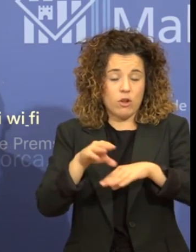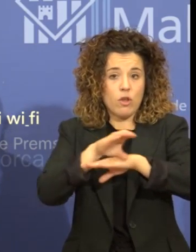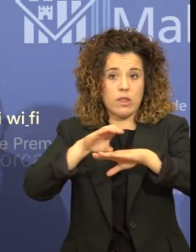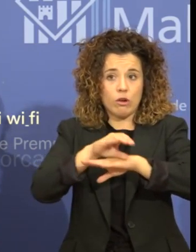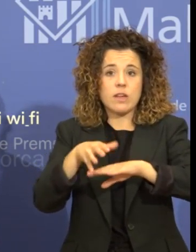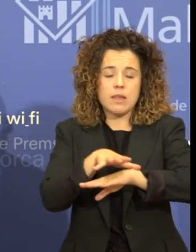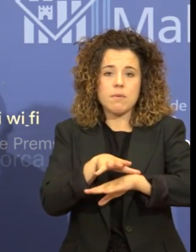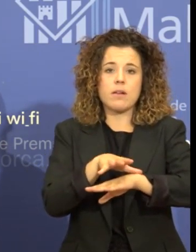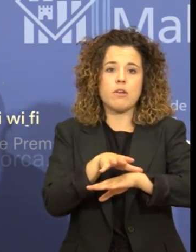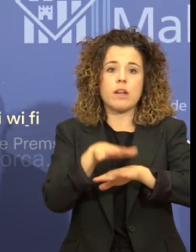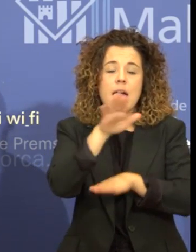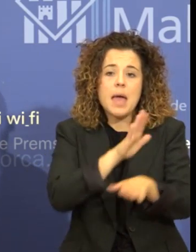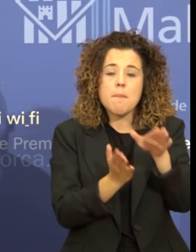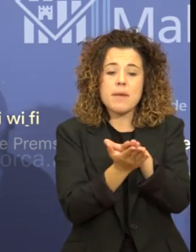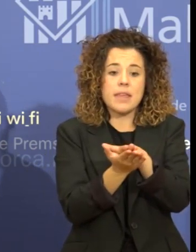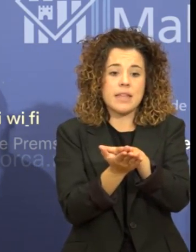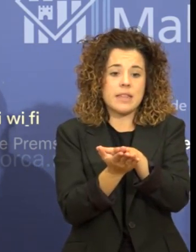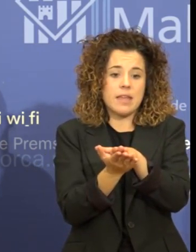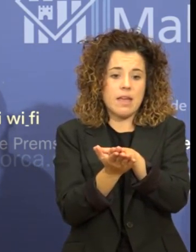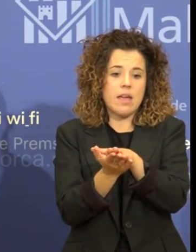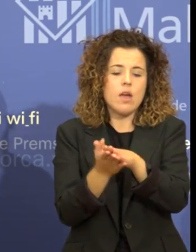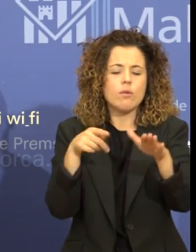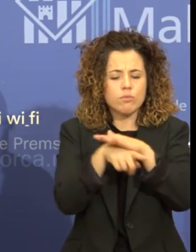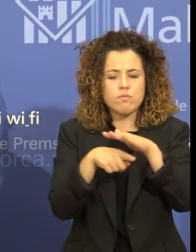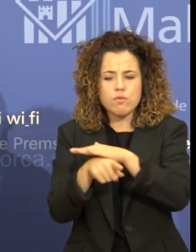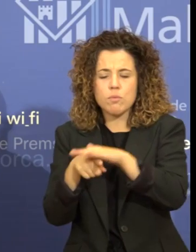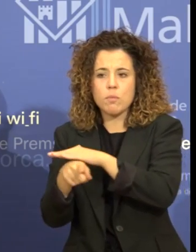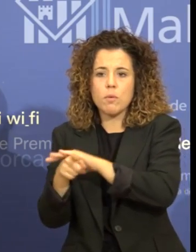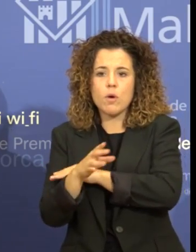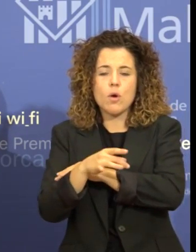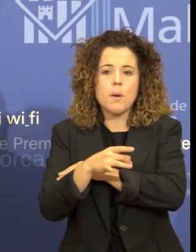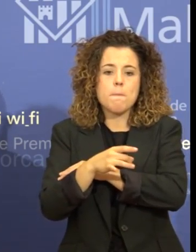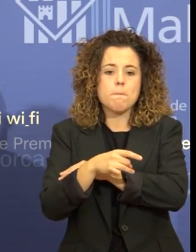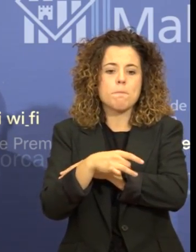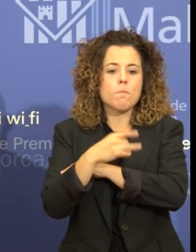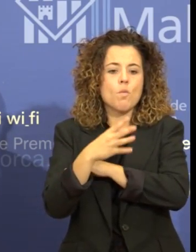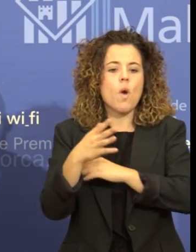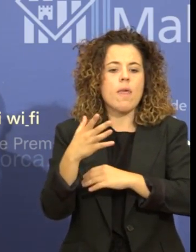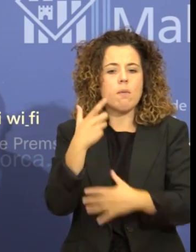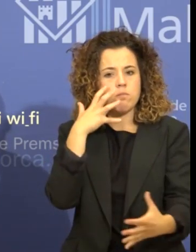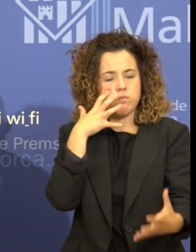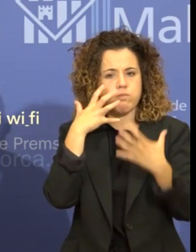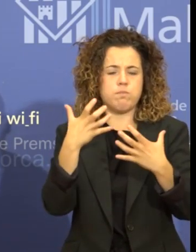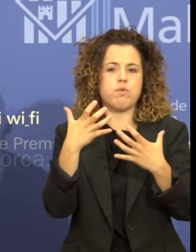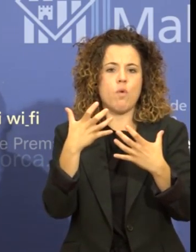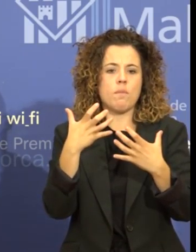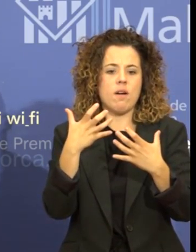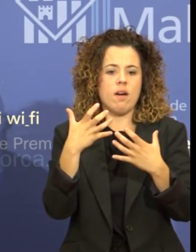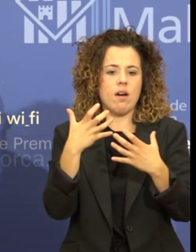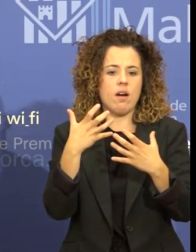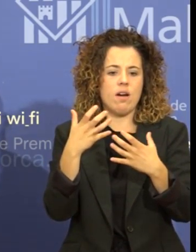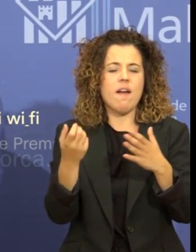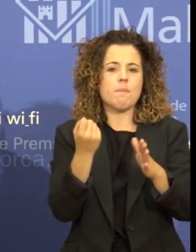tota una sèrie d'expedients que a un moment donat poden oferir evidències de la Comissió d'Infeccions Urbanístiques.